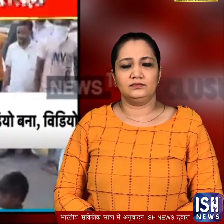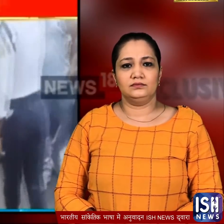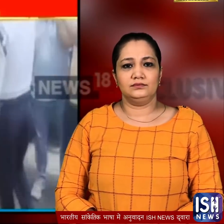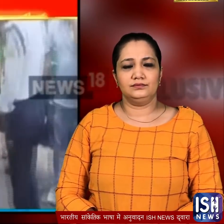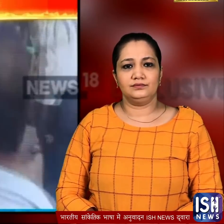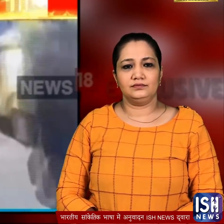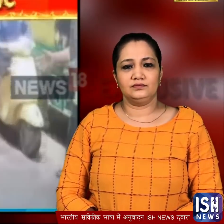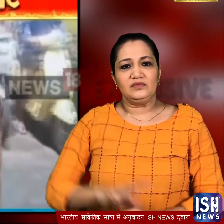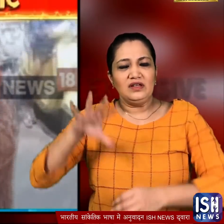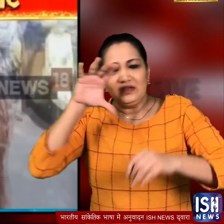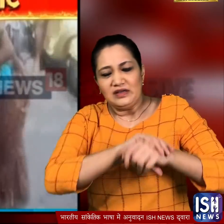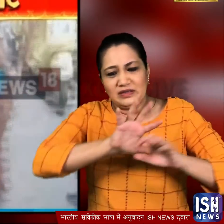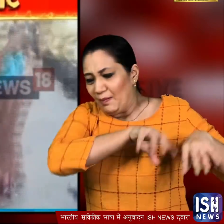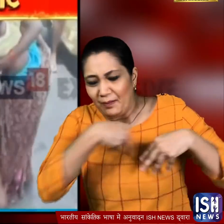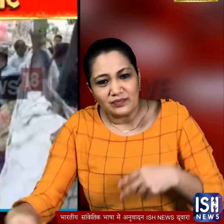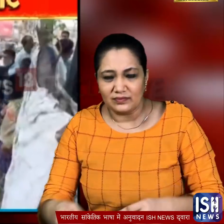उसने उसे पकड़ कर जमीन पर पटक दिया